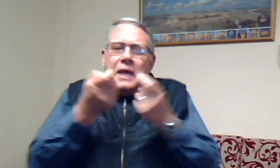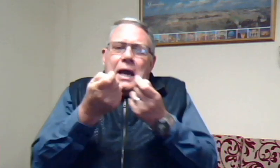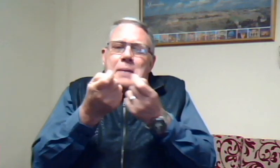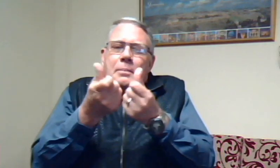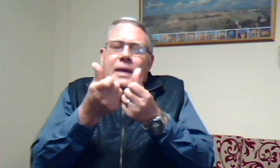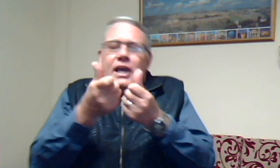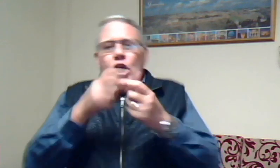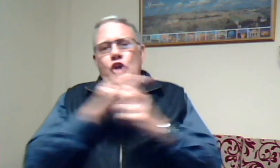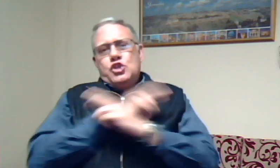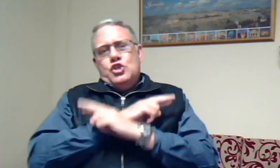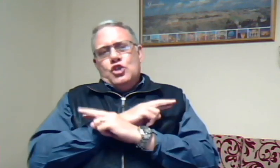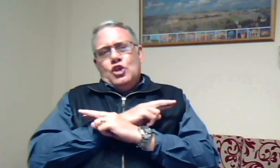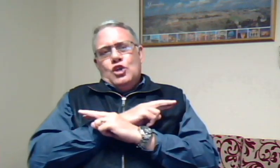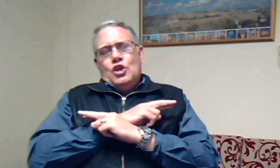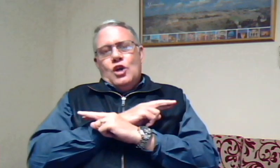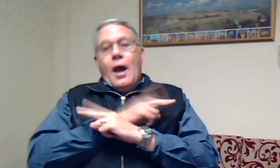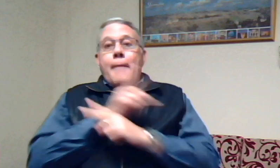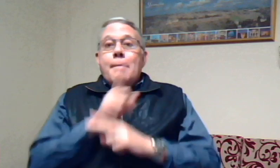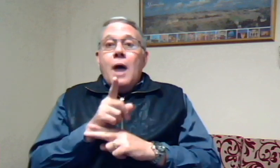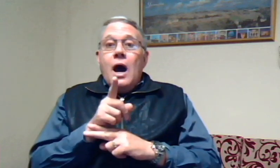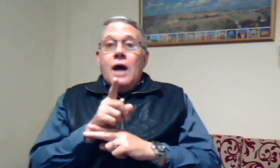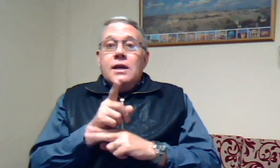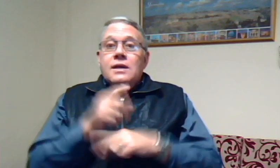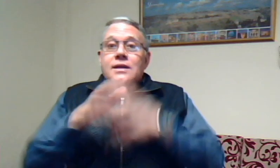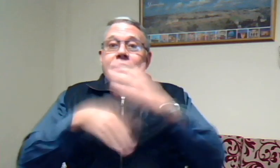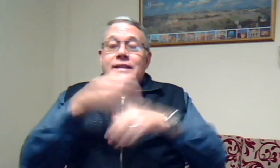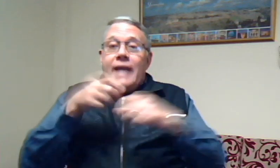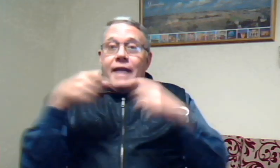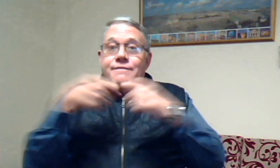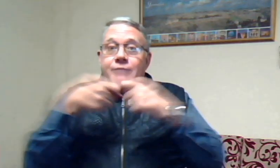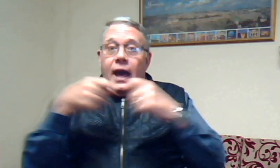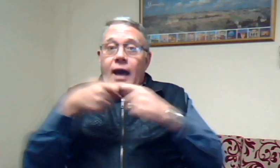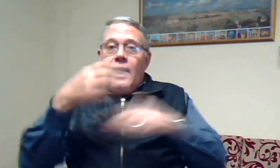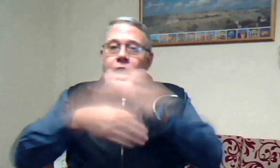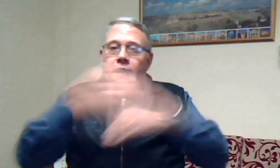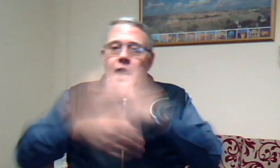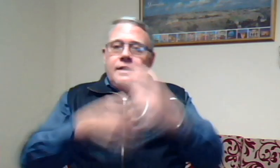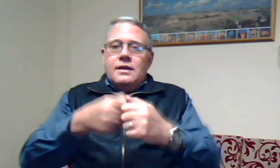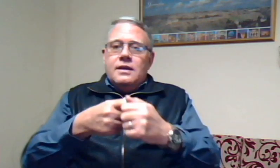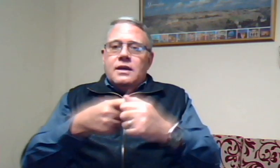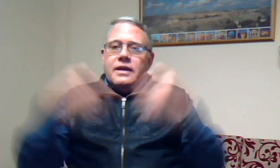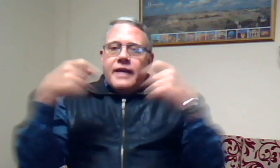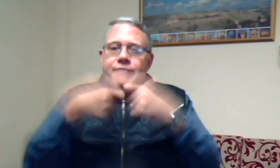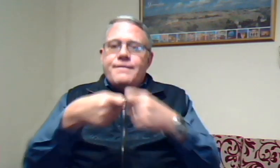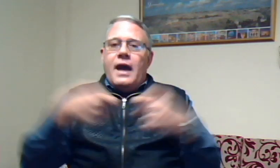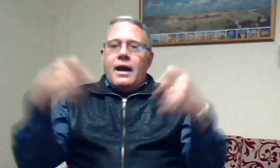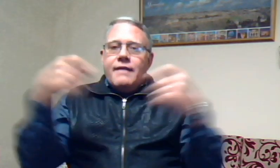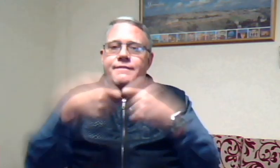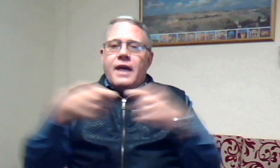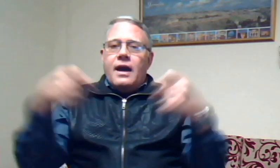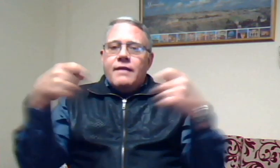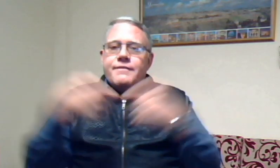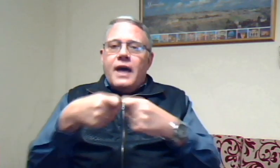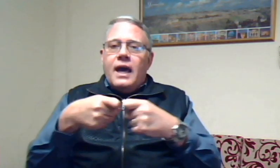kan bykie rus maar die geveg gaan an jy vech vech vech